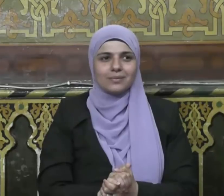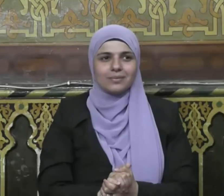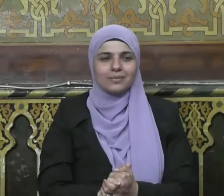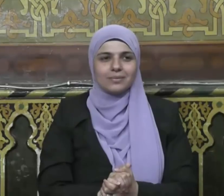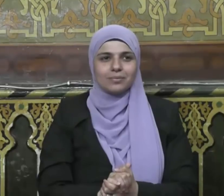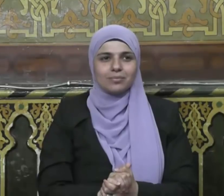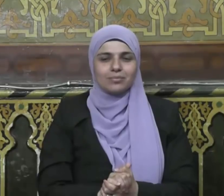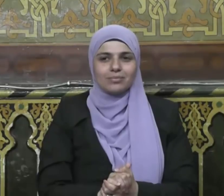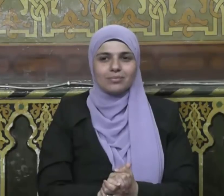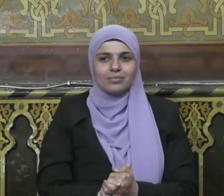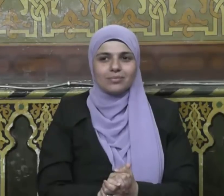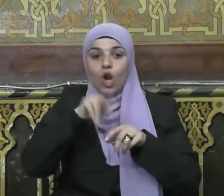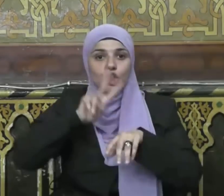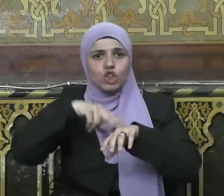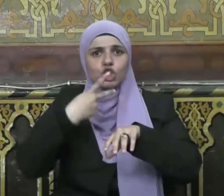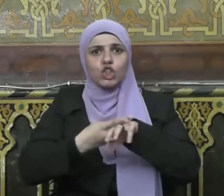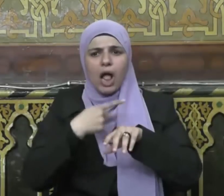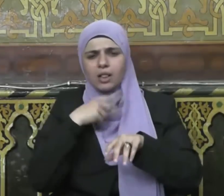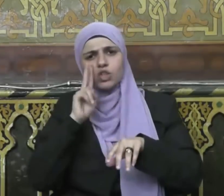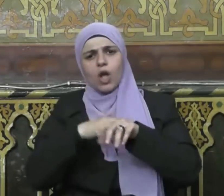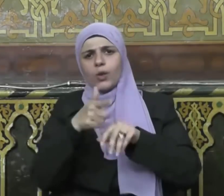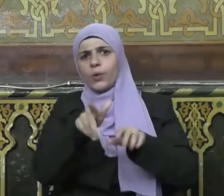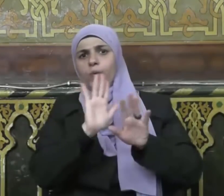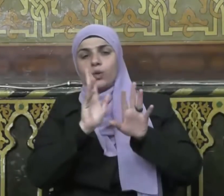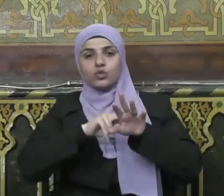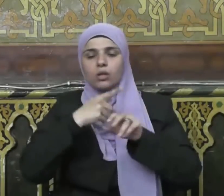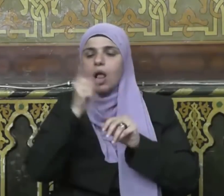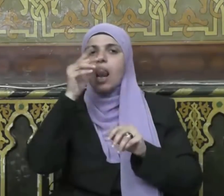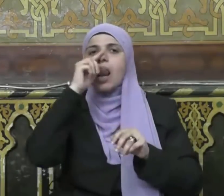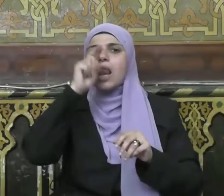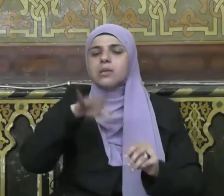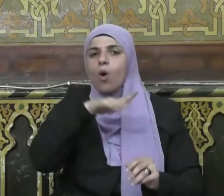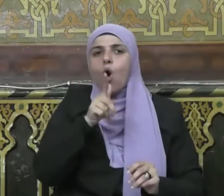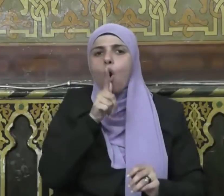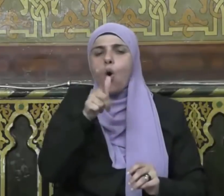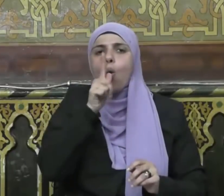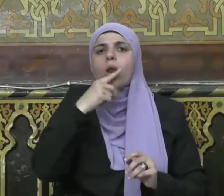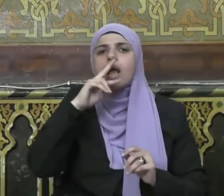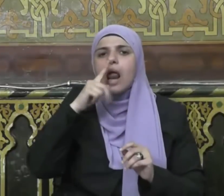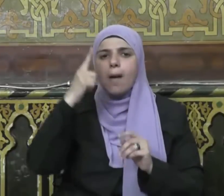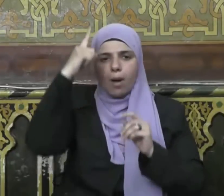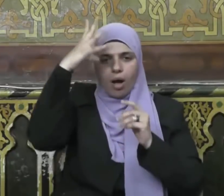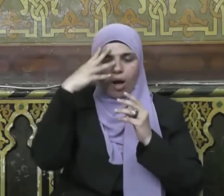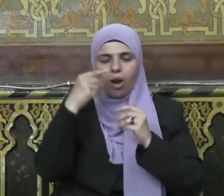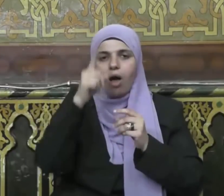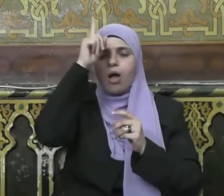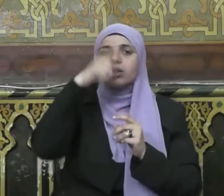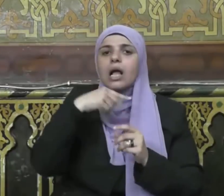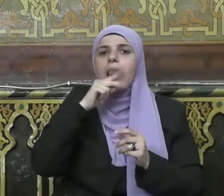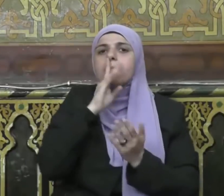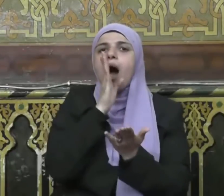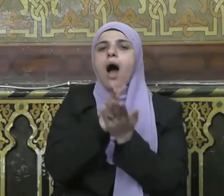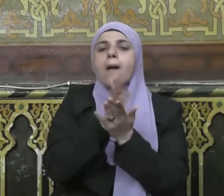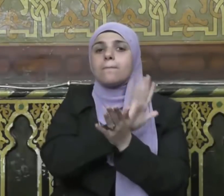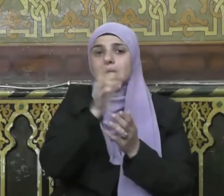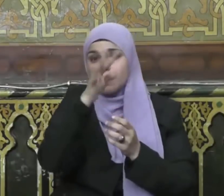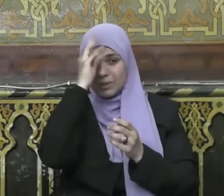الحمد لله رب العالمين وصلاة وسلام على خاتم أنبيائه ورسله سيدنا محمد